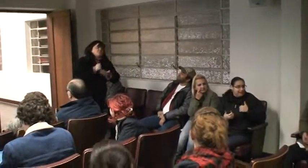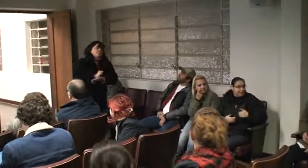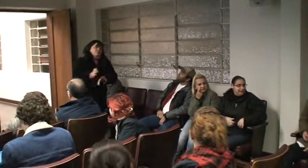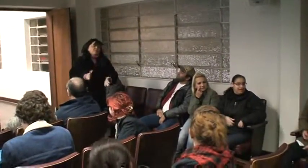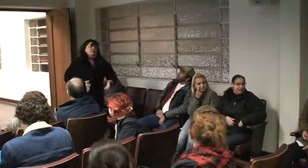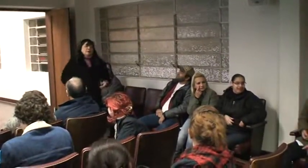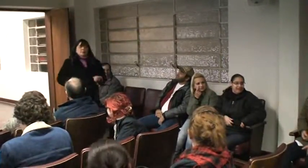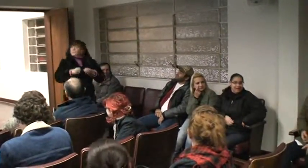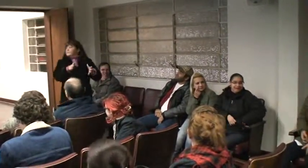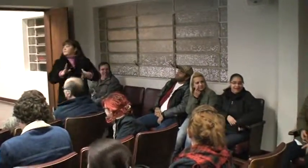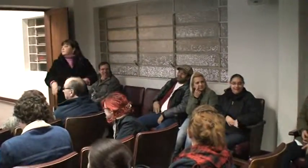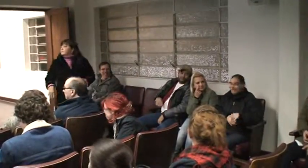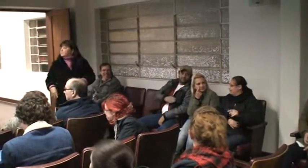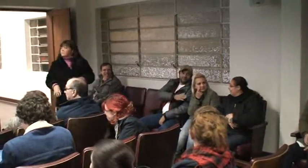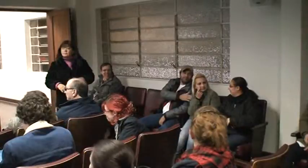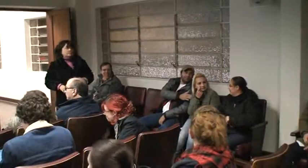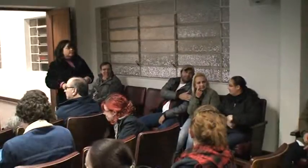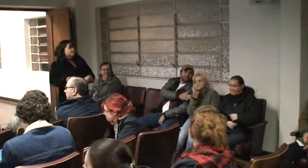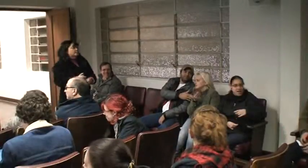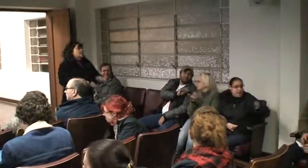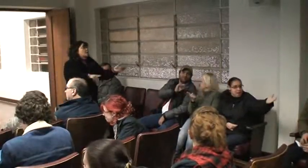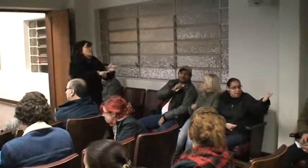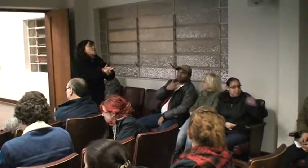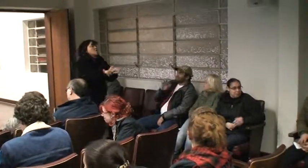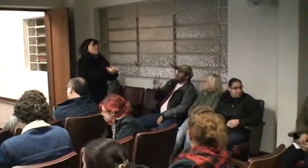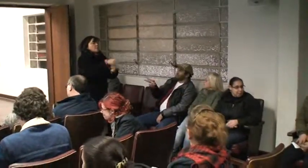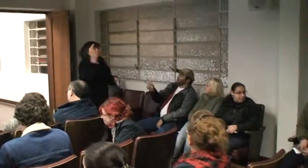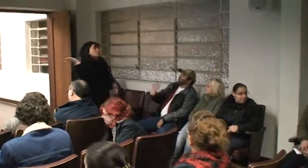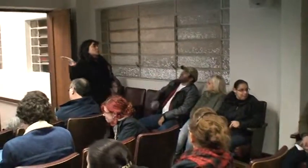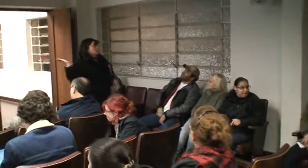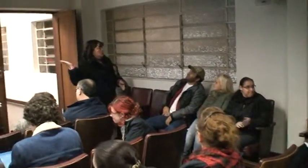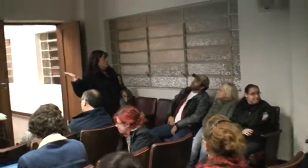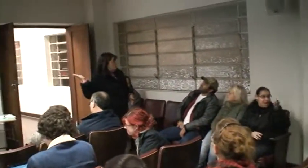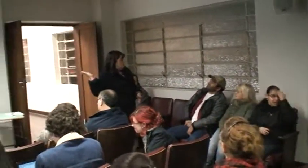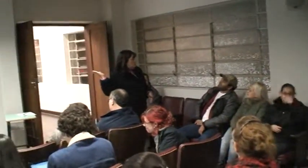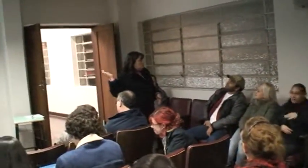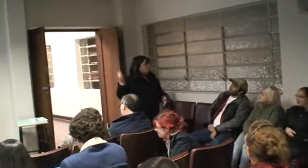Pessoal, teria mais alguma questão, alguma pergunta sobre esses aspectos gerais aqui?